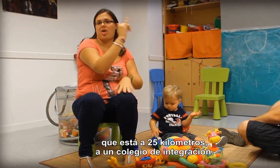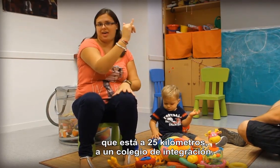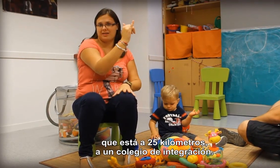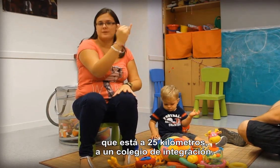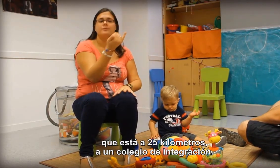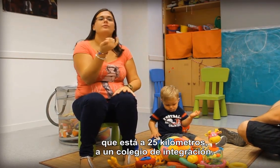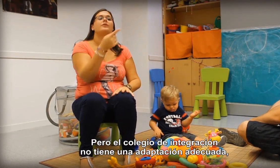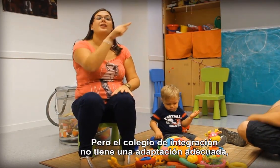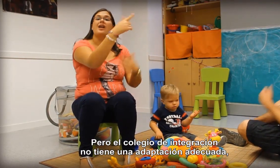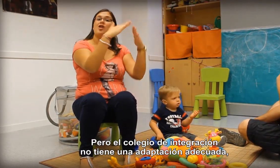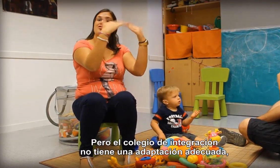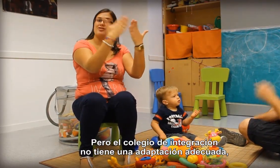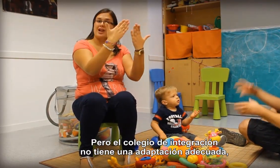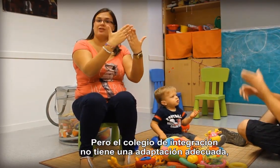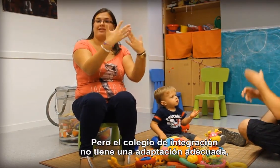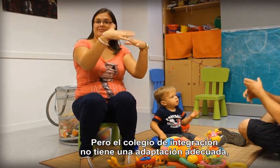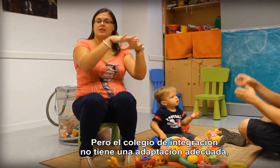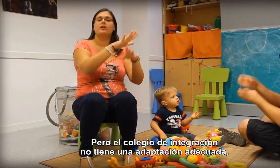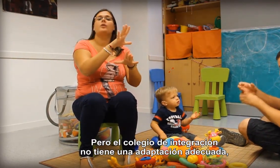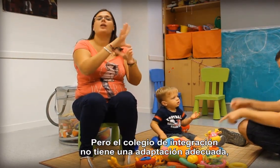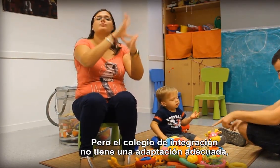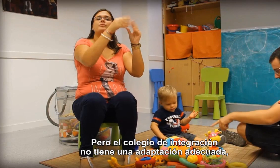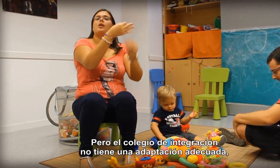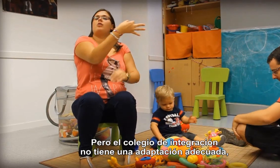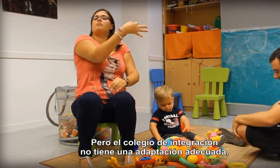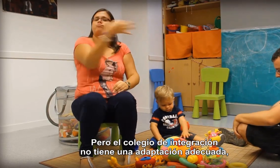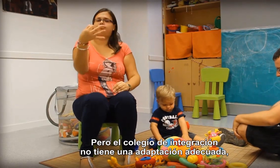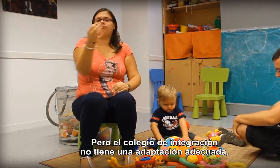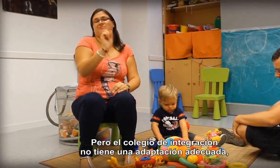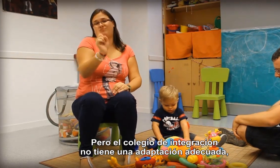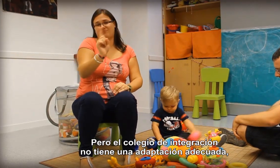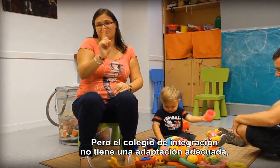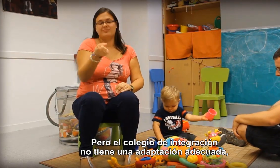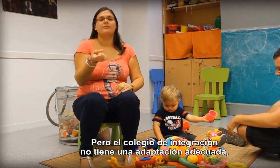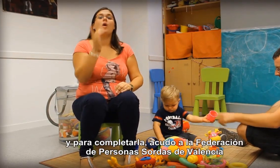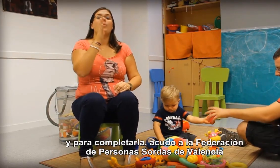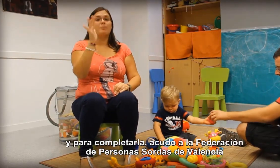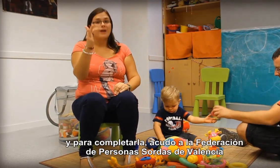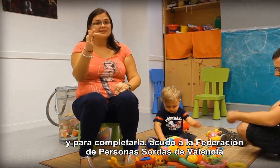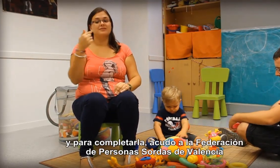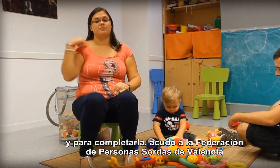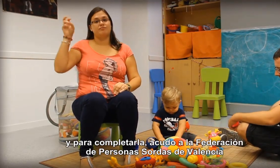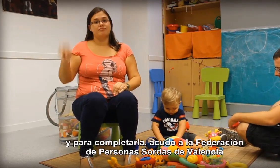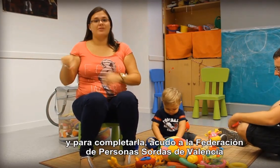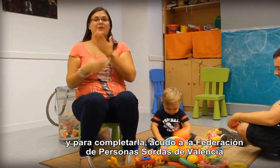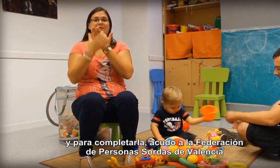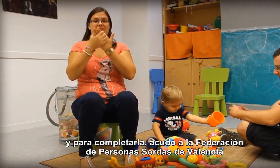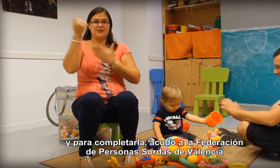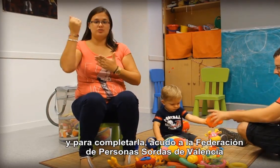Pero el colegio de integración no tiene una adaptación adecuada y, para completarla, acudo a la Federación de